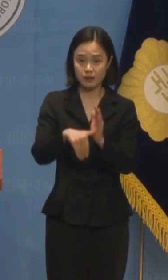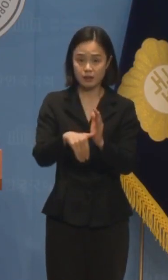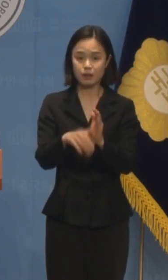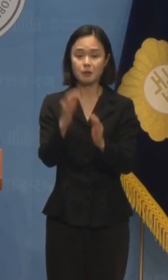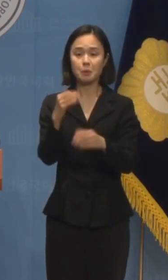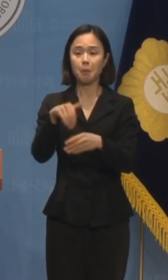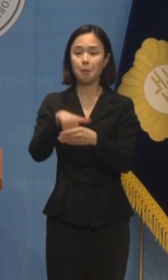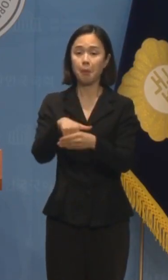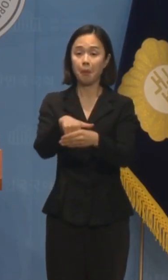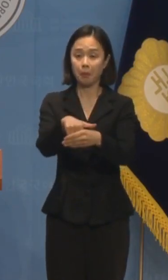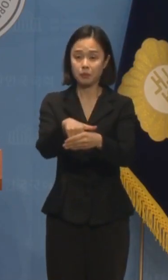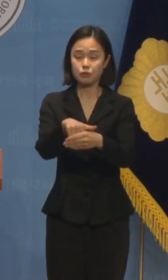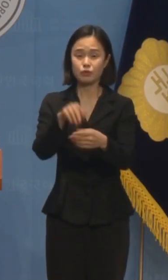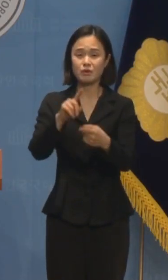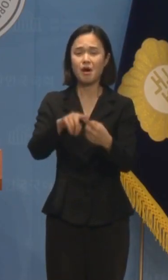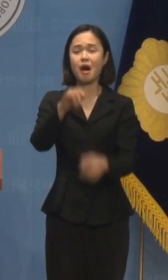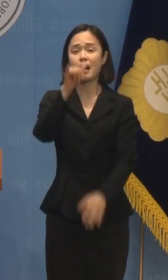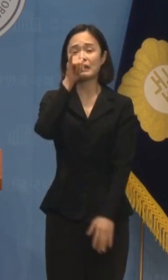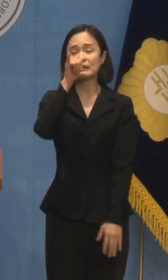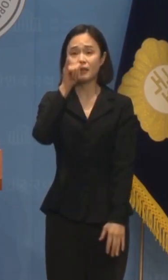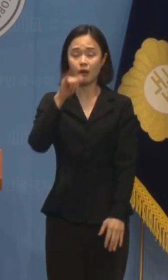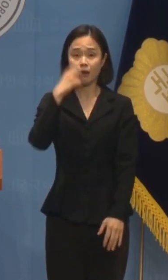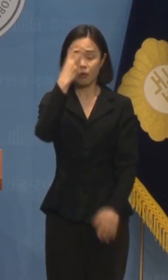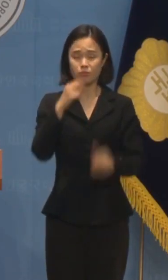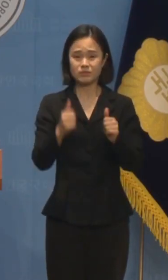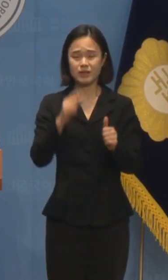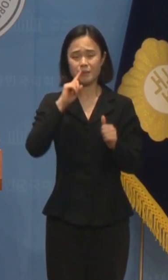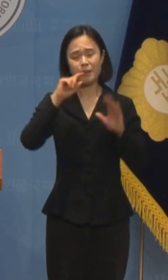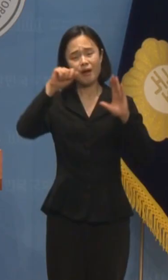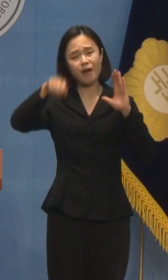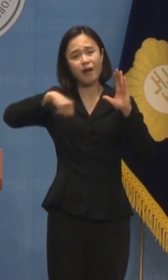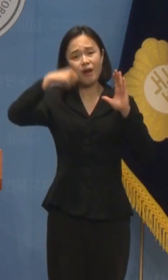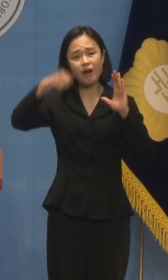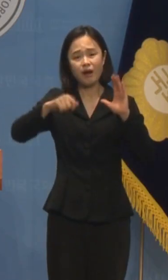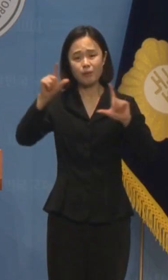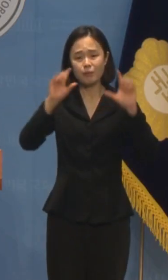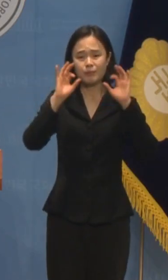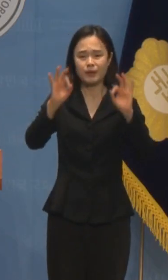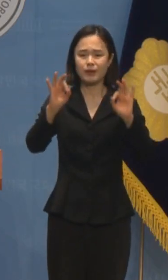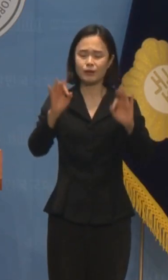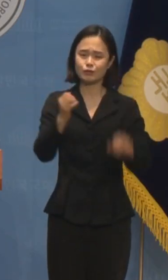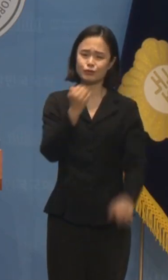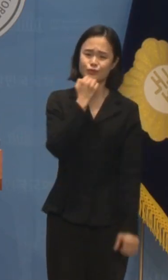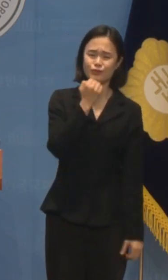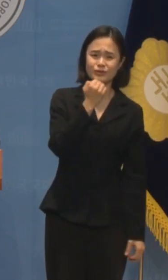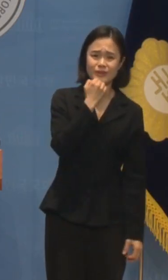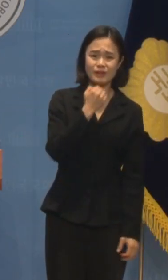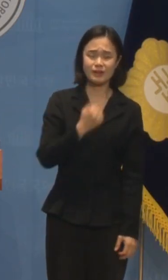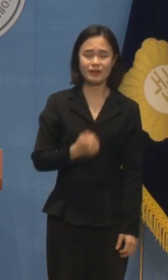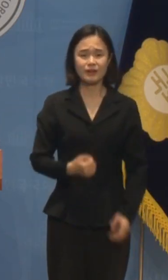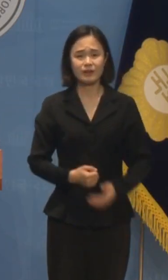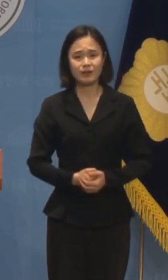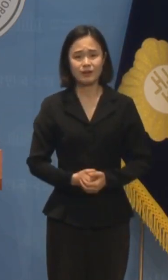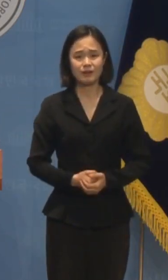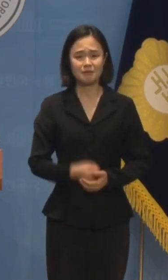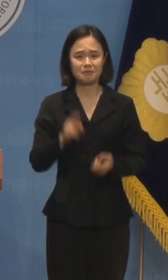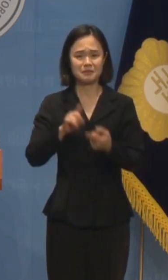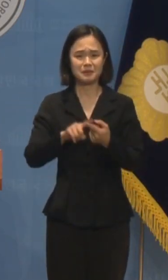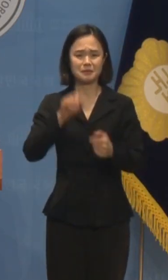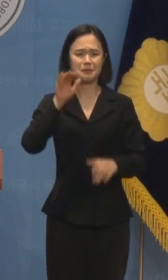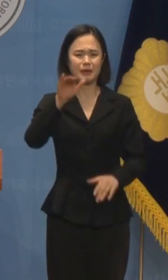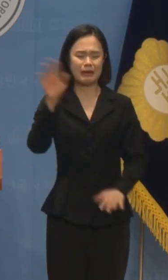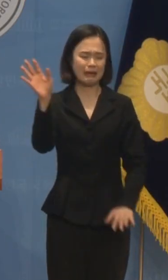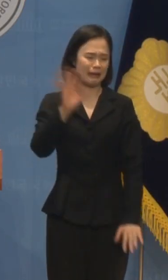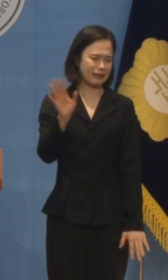검찰이 하는 짓이 하도 가당차 나서 아예 대꾸를 안 하려 했는데 검찰이 급기야는